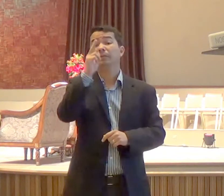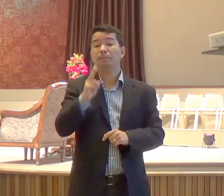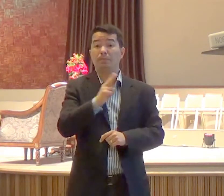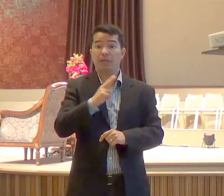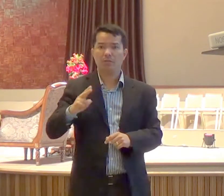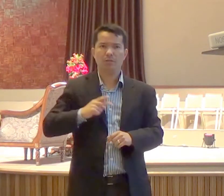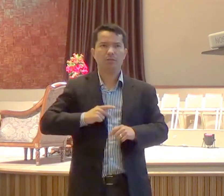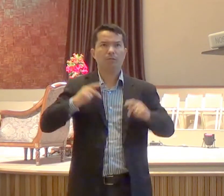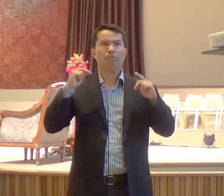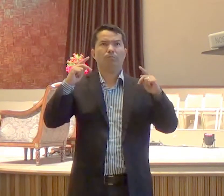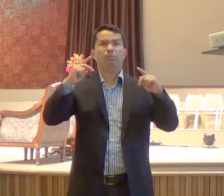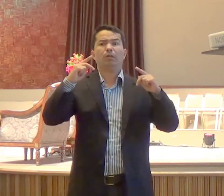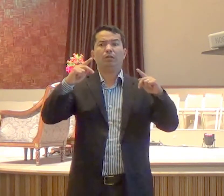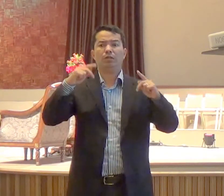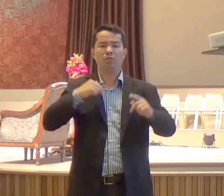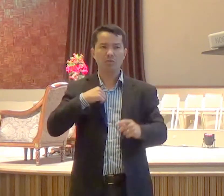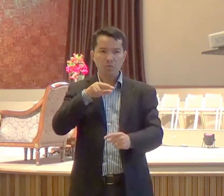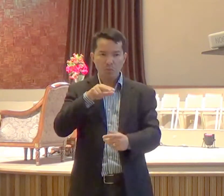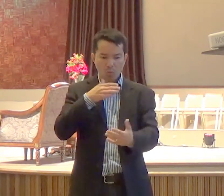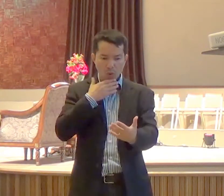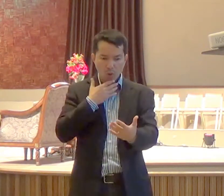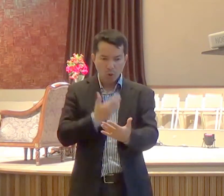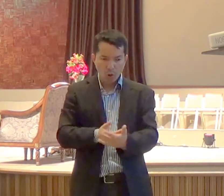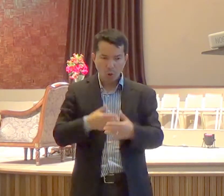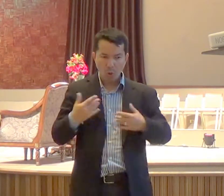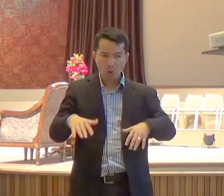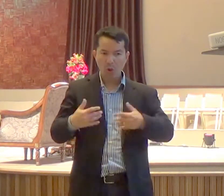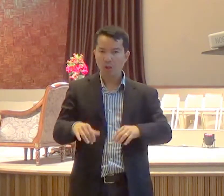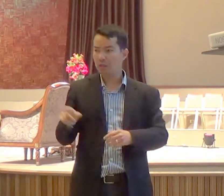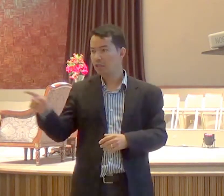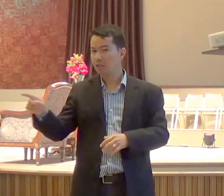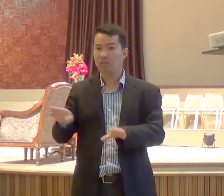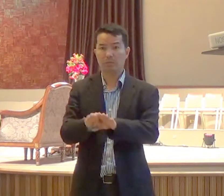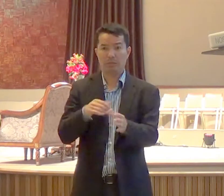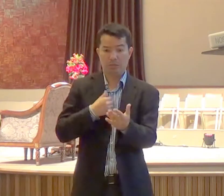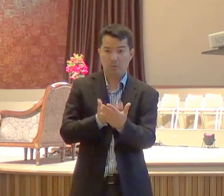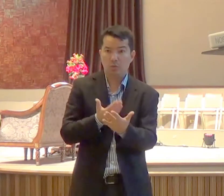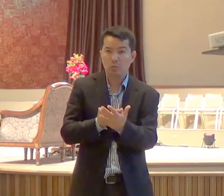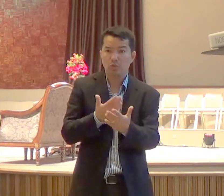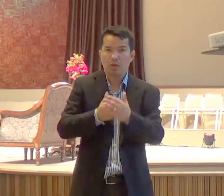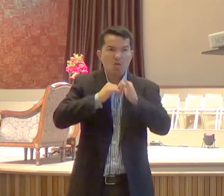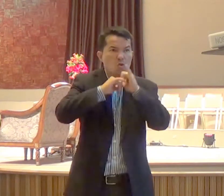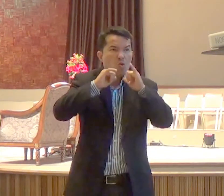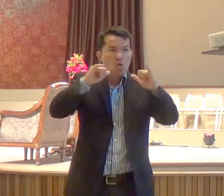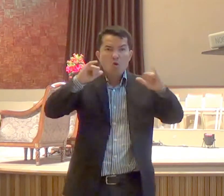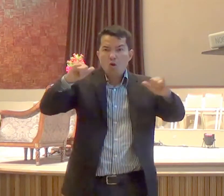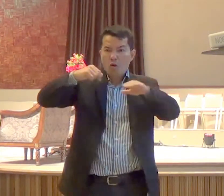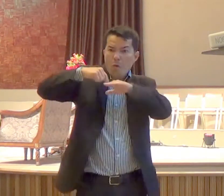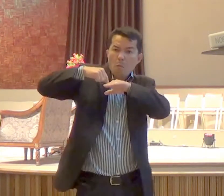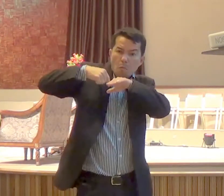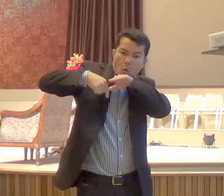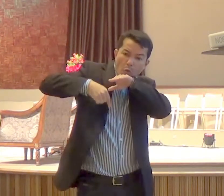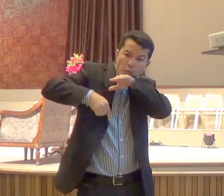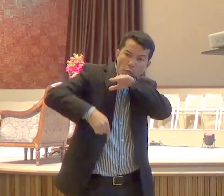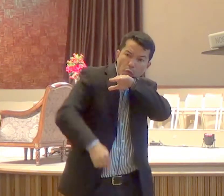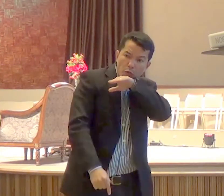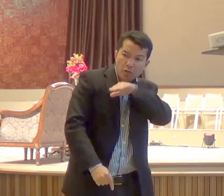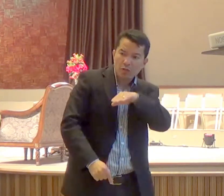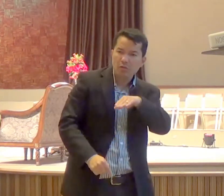incríveis, e a maneira como ele estudava as Escrituras, traziam mensagens muito fortes, ainda que algumas tinham